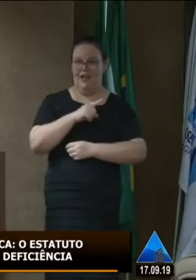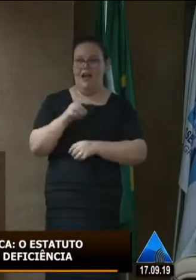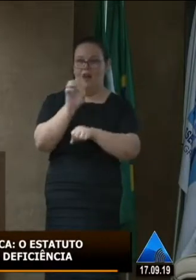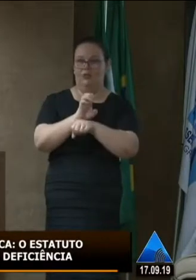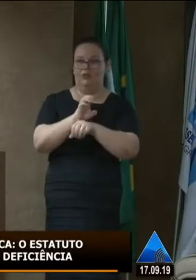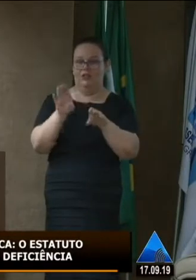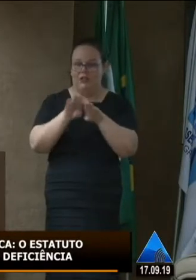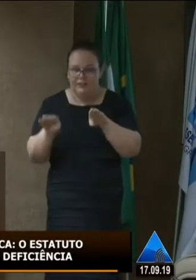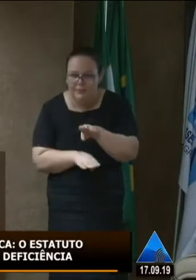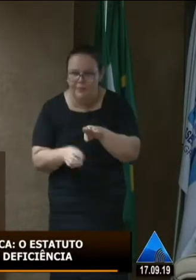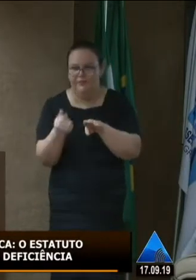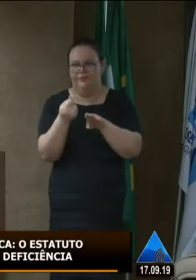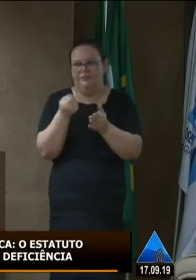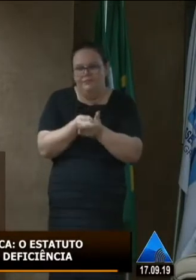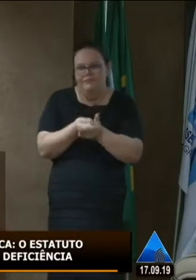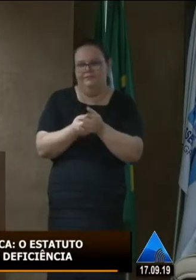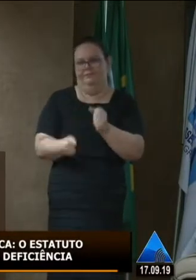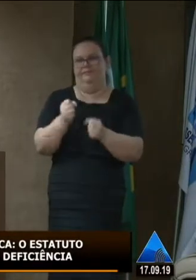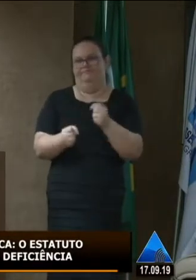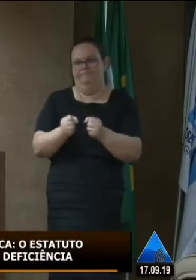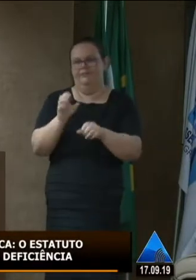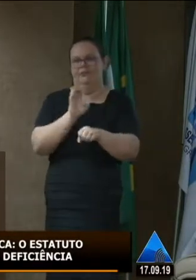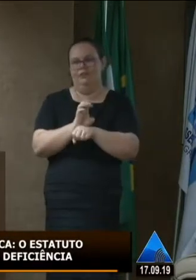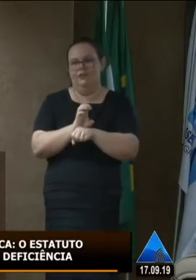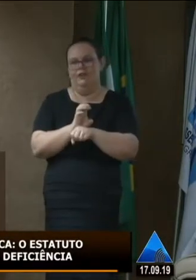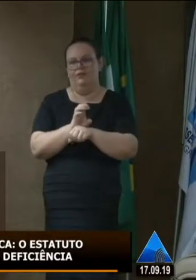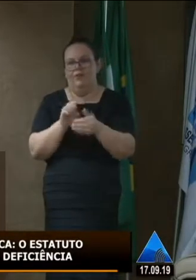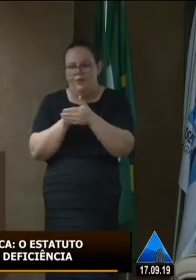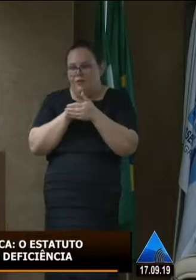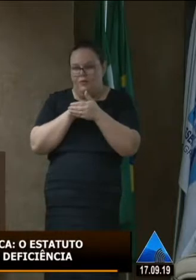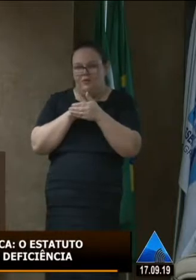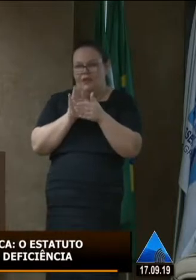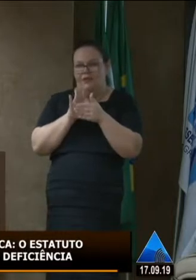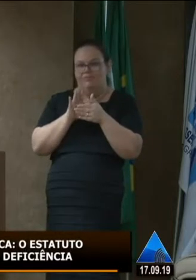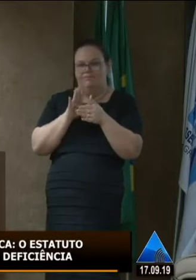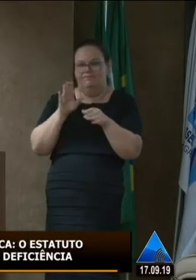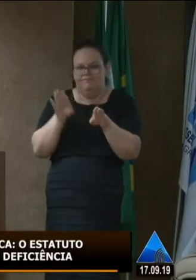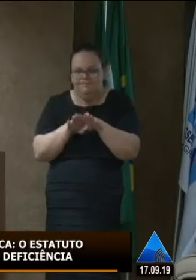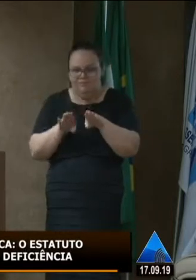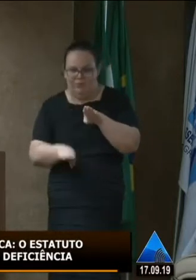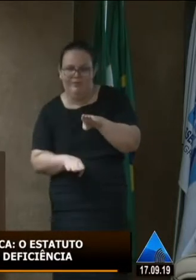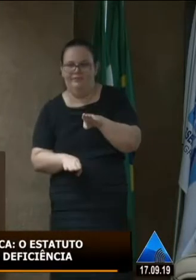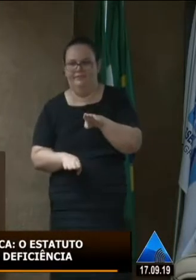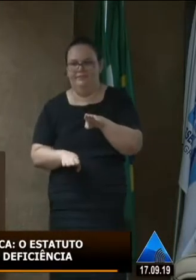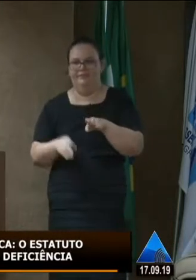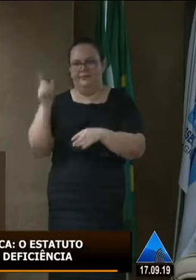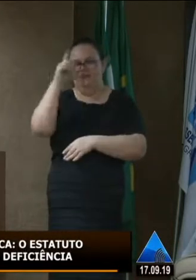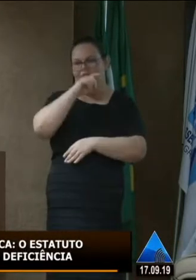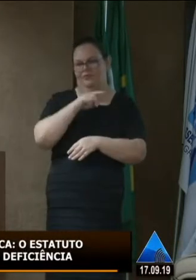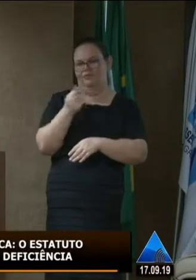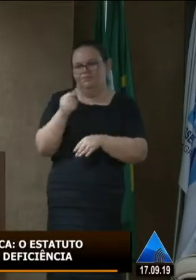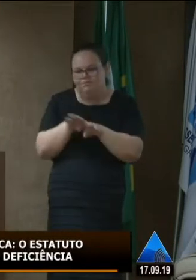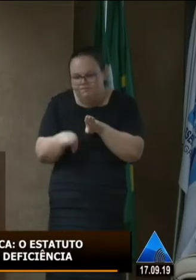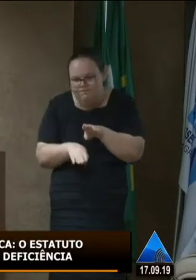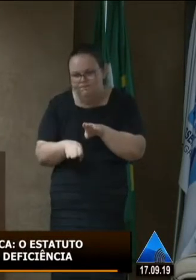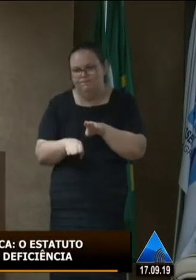desconto dele para comprar o carro então o Estado ao invés de proteger não puniu igual aí quer dizer o desconto ficou